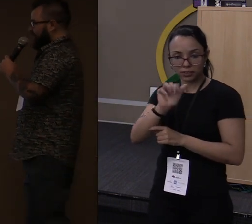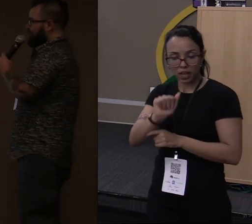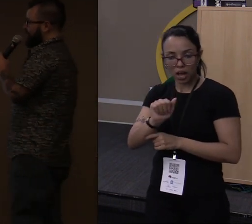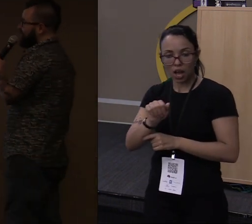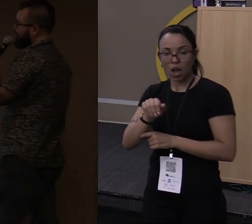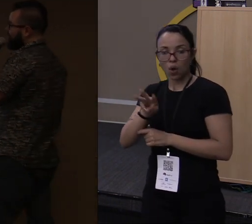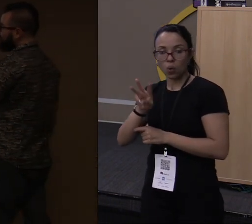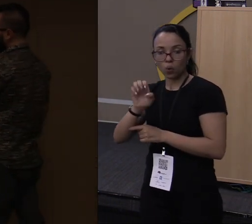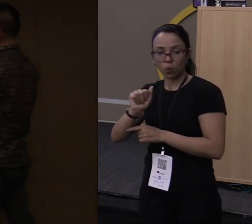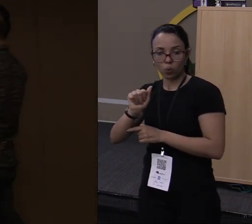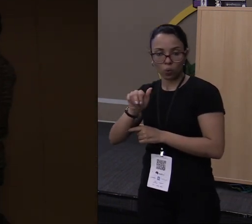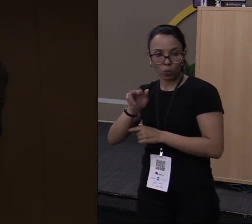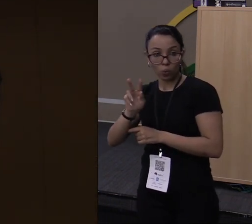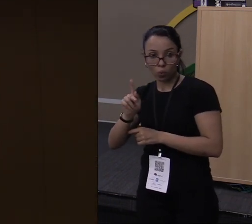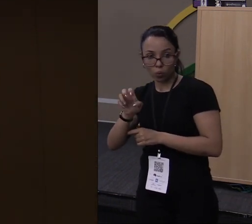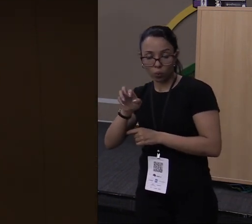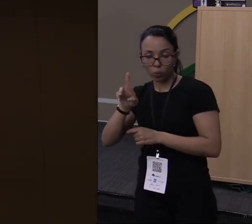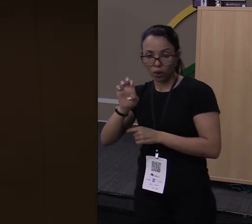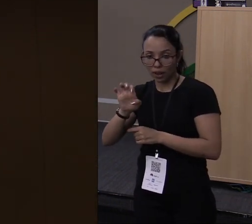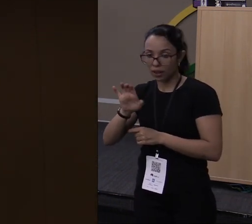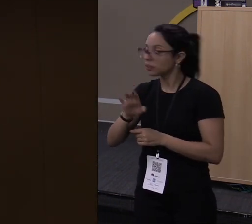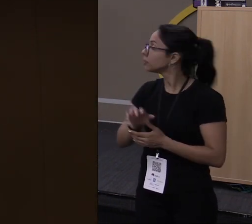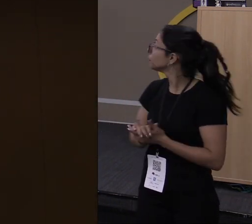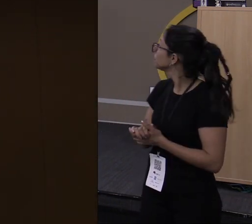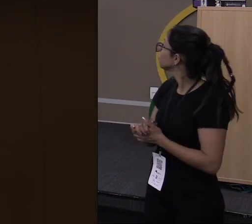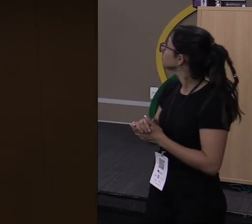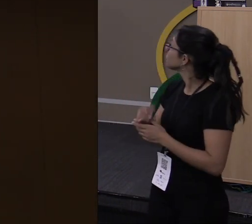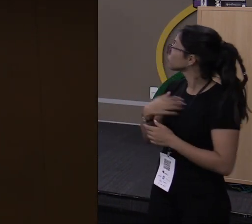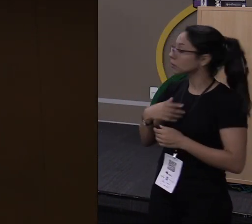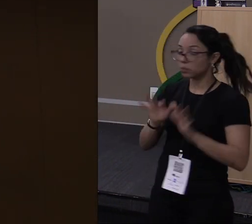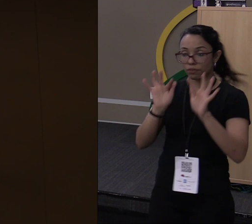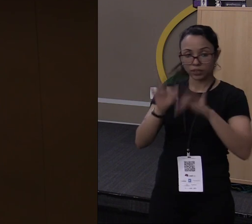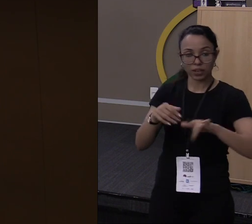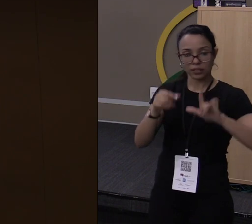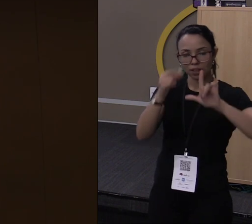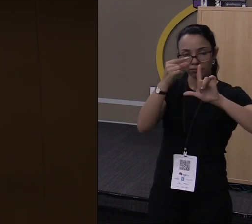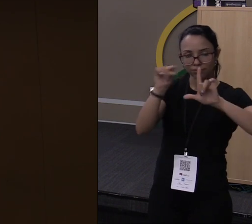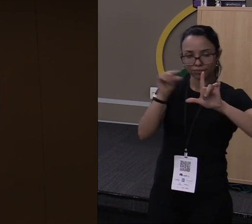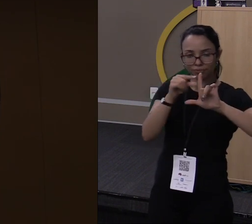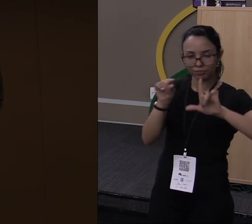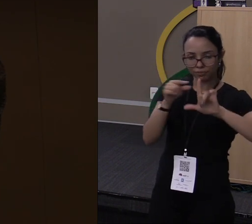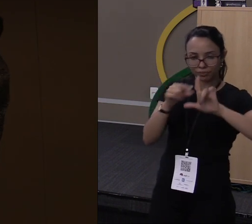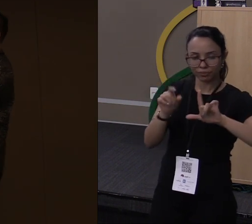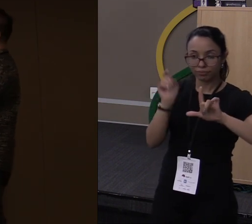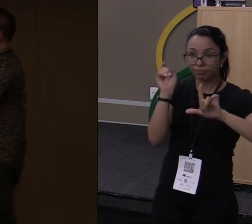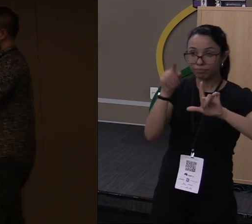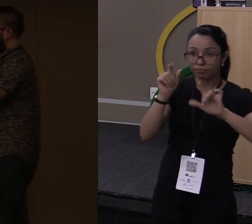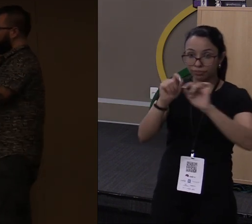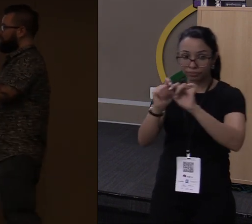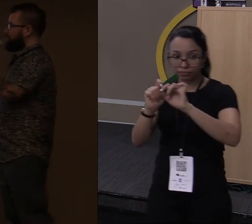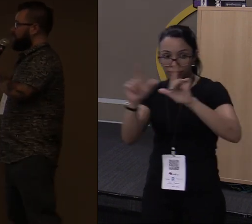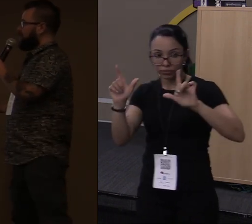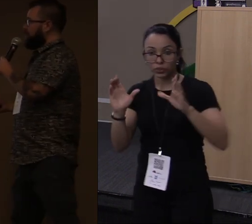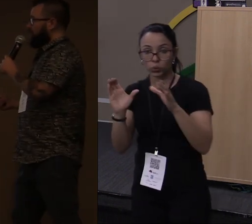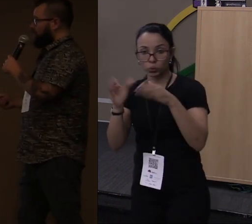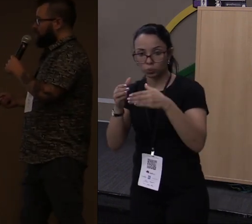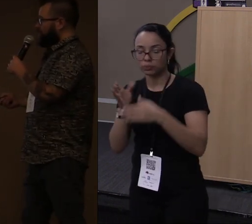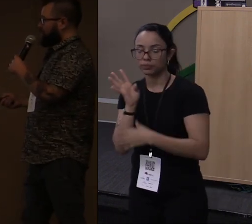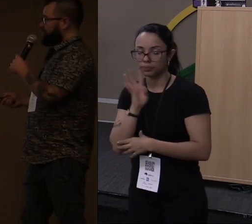Para finalizar, alguns links. t.me barra rust lang br. Entre nesse grupo porque ele é muito legal.